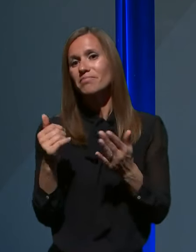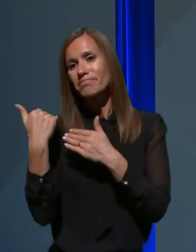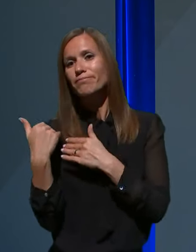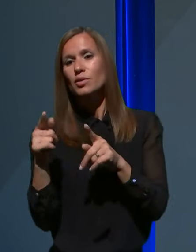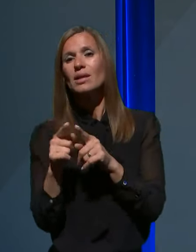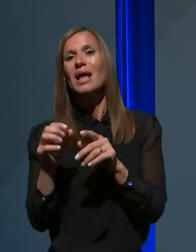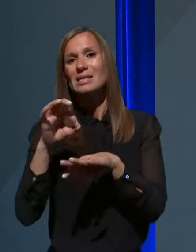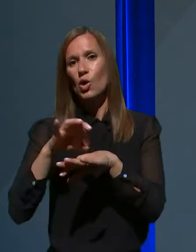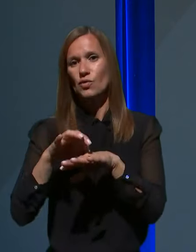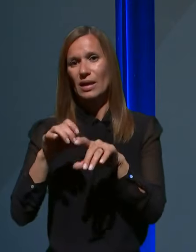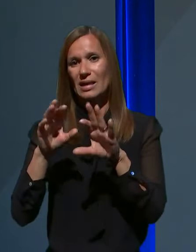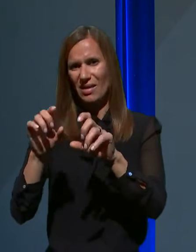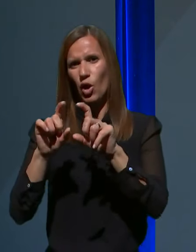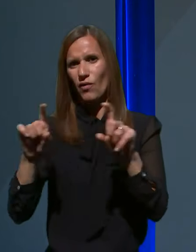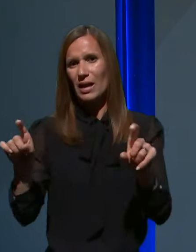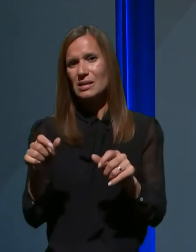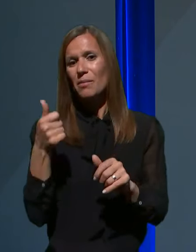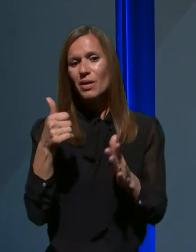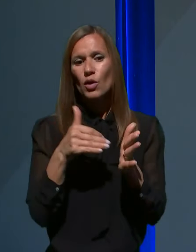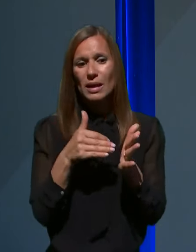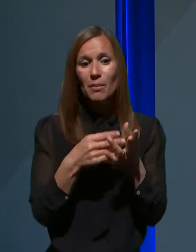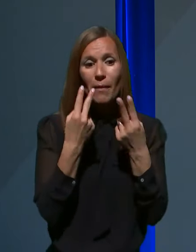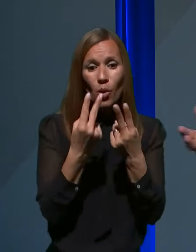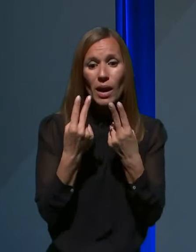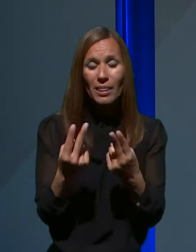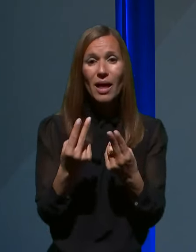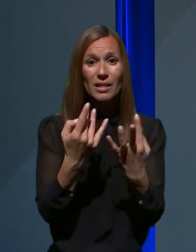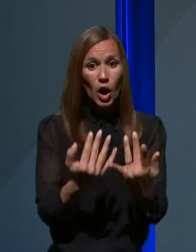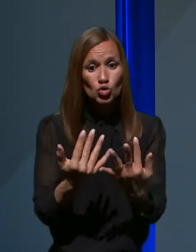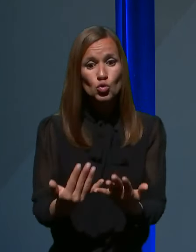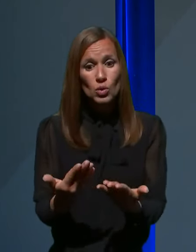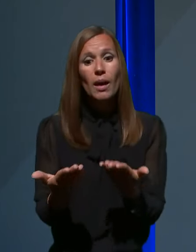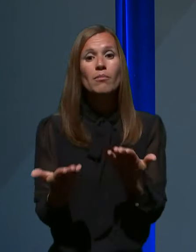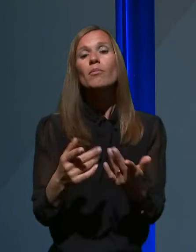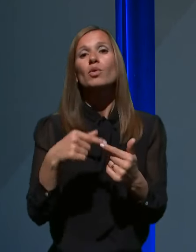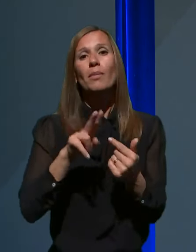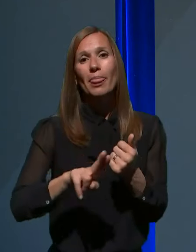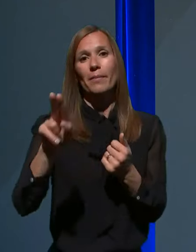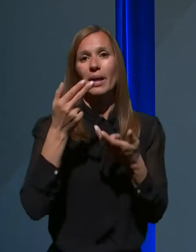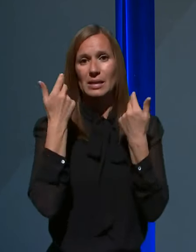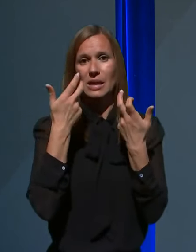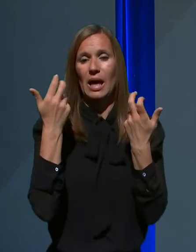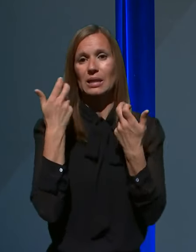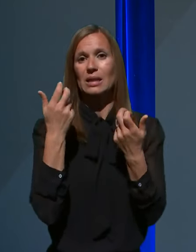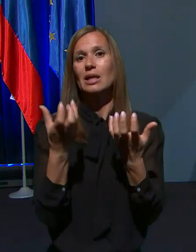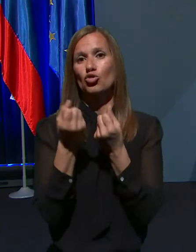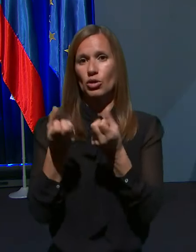čiste račune postaviti na mizo in potem iskati rešitve, da bo zdravstveni sistem naprej normalno funkcioniral.